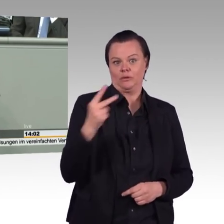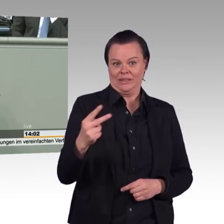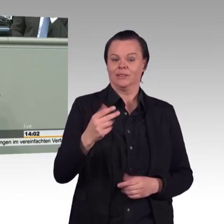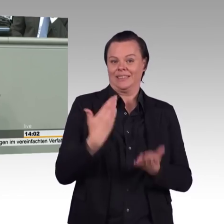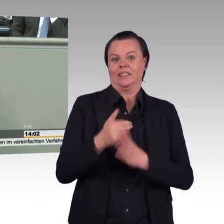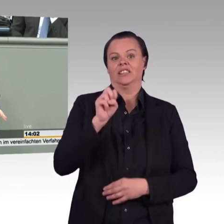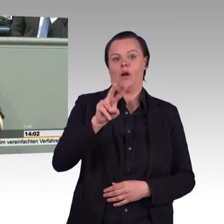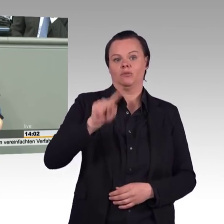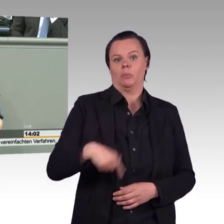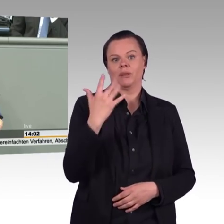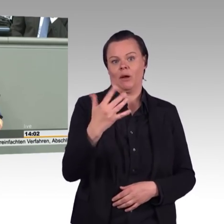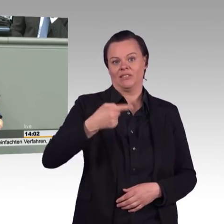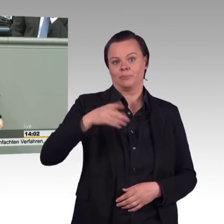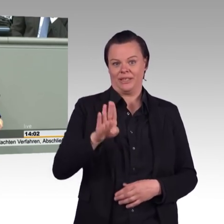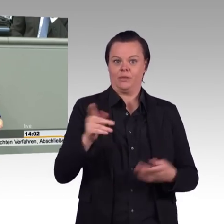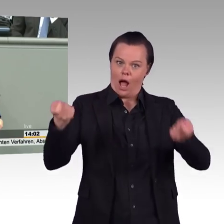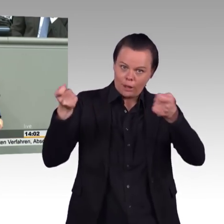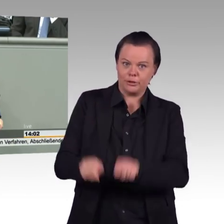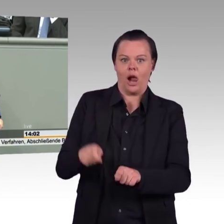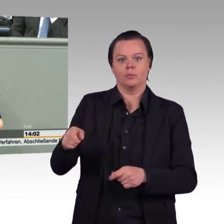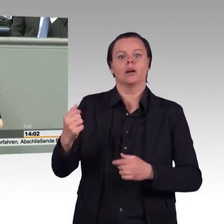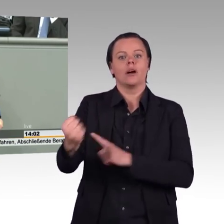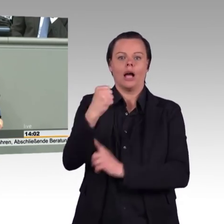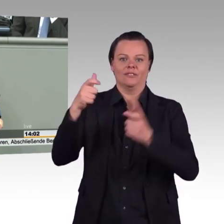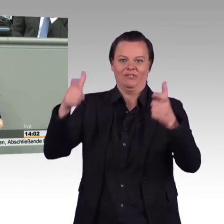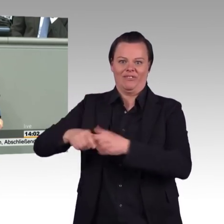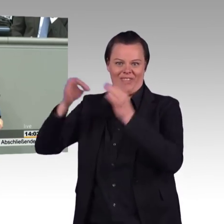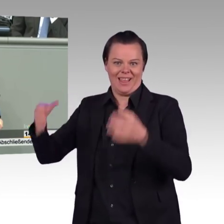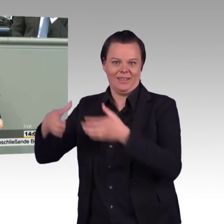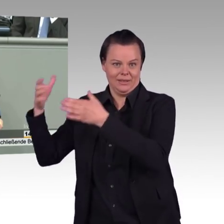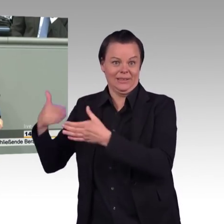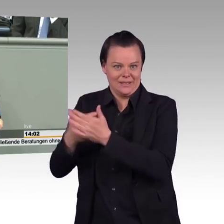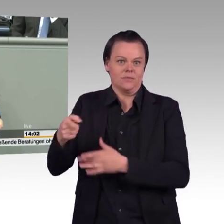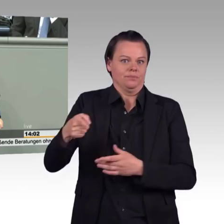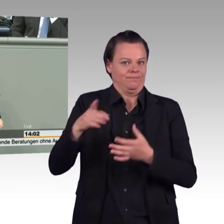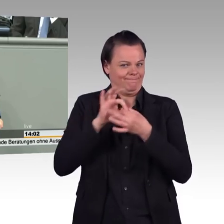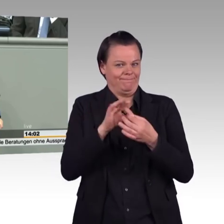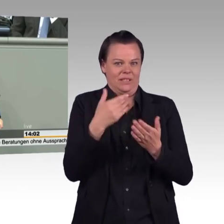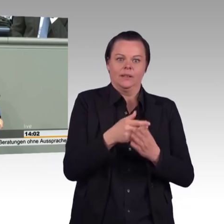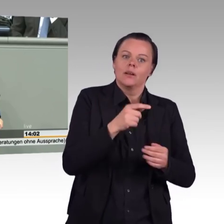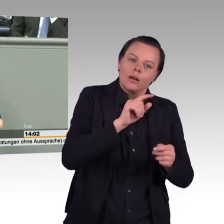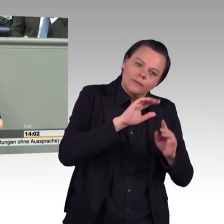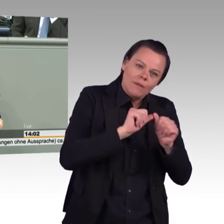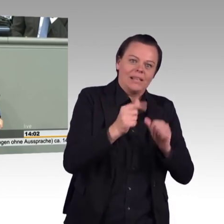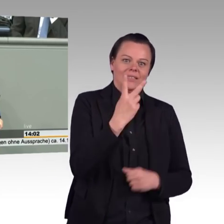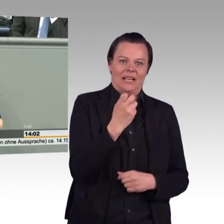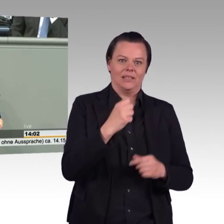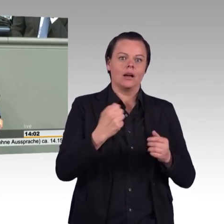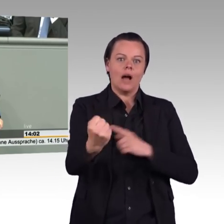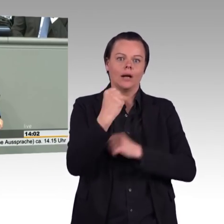umzusetzen. Und ehrlich gesagt, Frau Badum, Sie haben ja gestern dpa gesagt, wer nur Gelder für die betroffenen Regionen spricht, der wird keine einzige